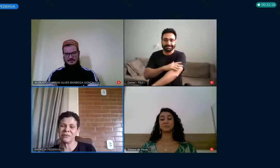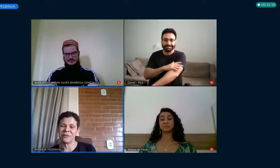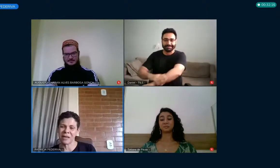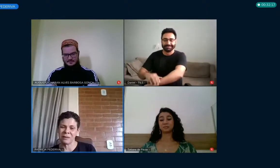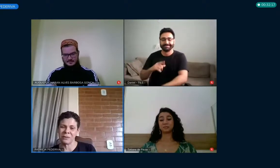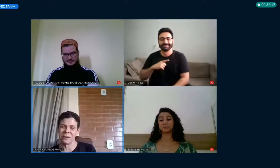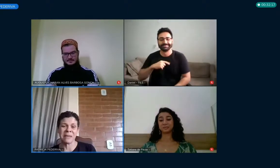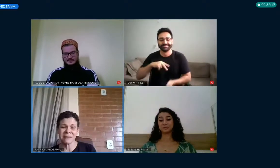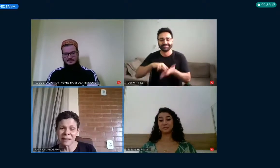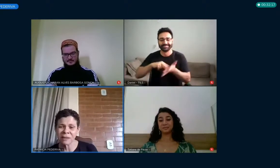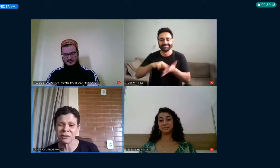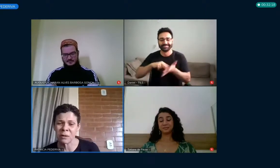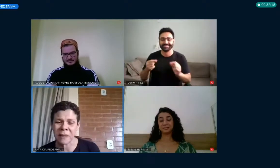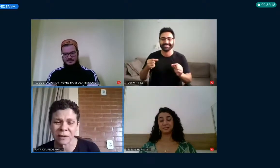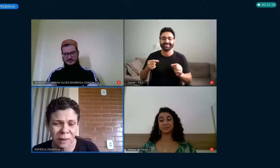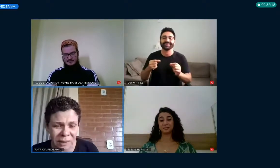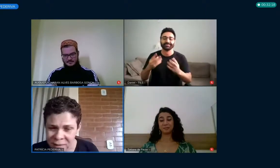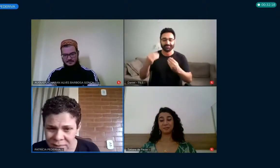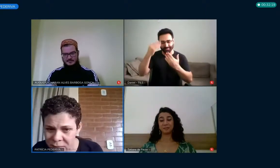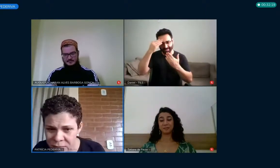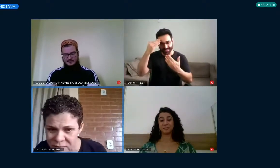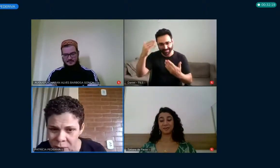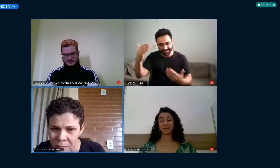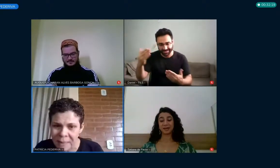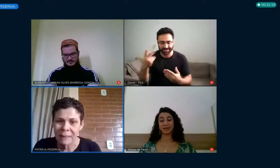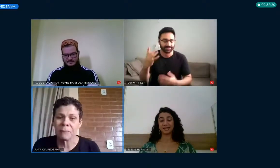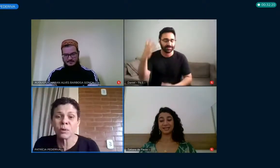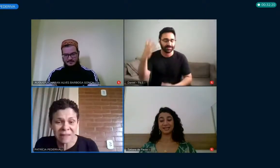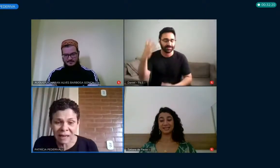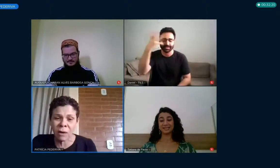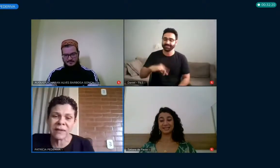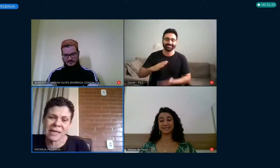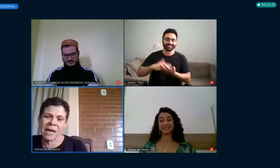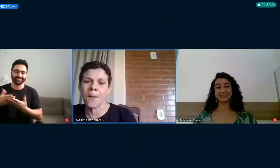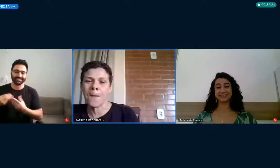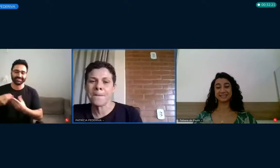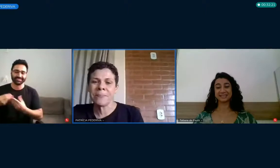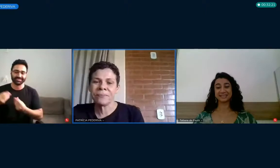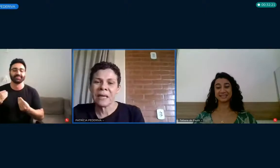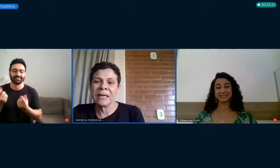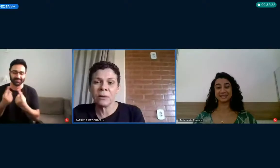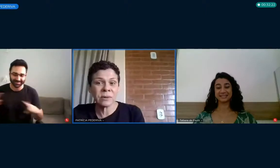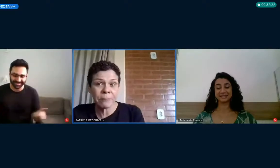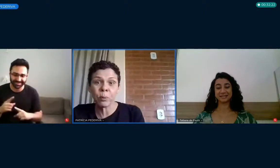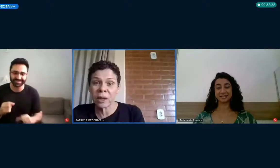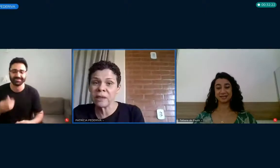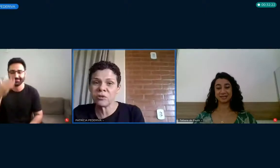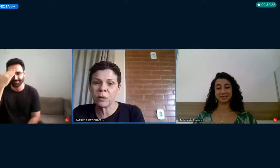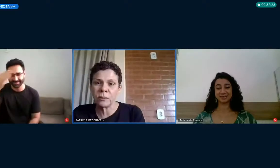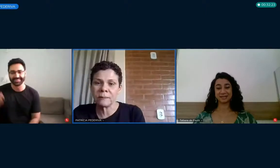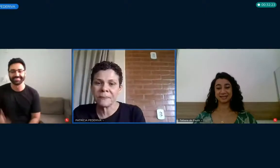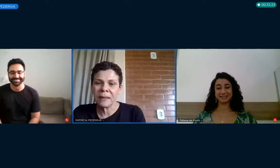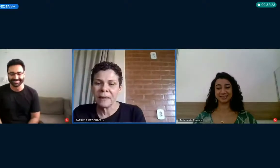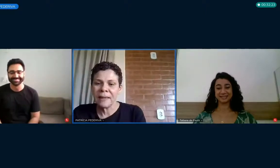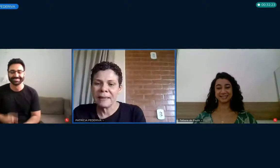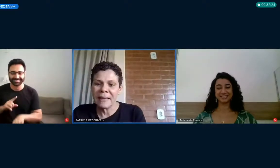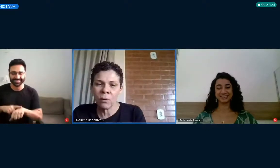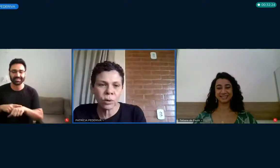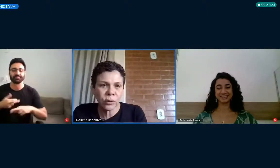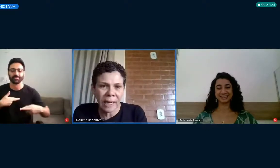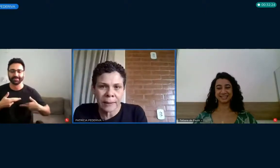e do significado. Imensa gratidão pela sua linda tradução musical, Daniel, no tempo rítmico.